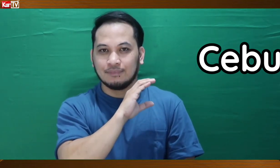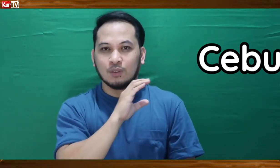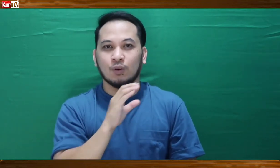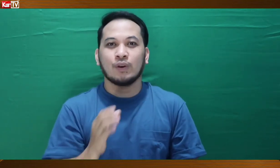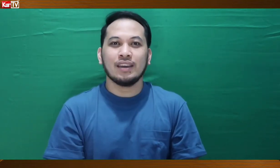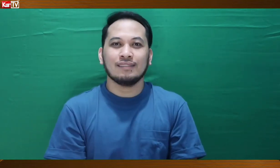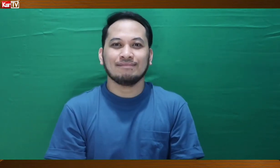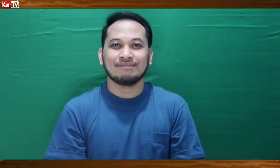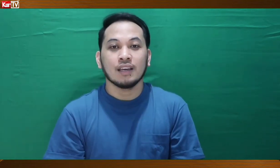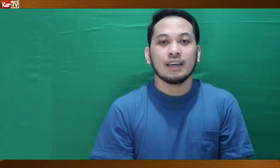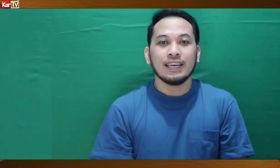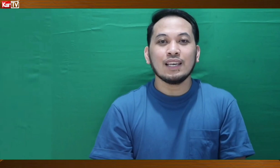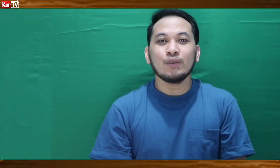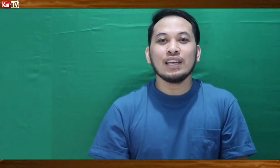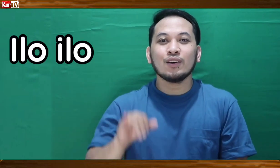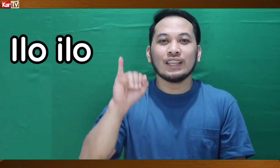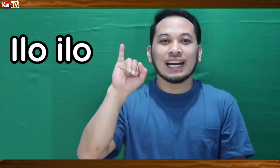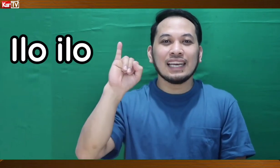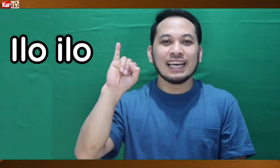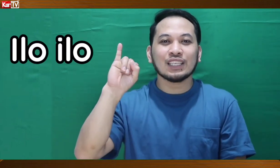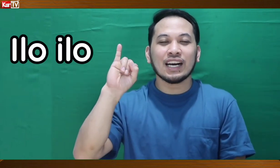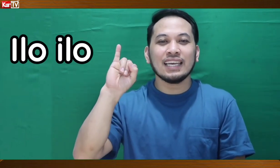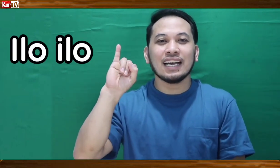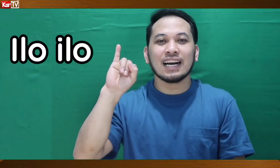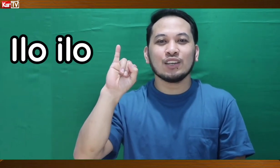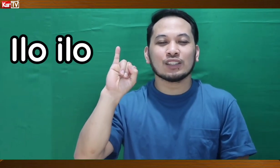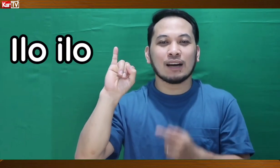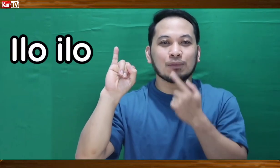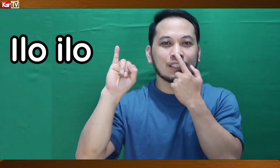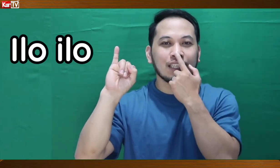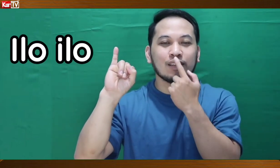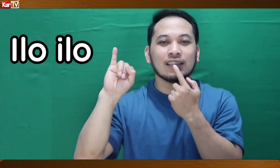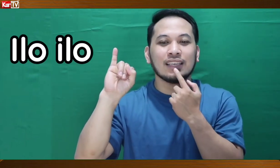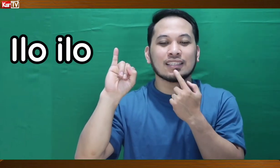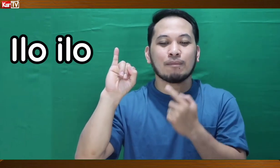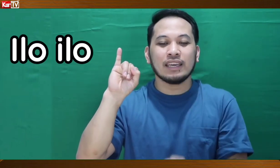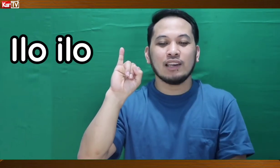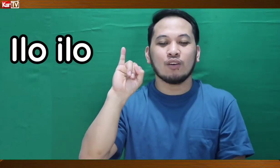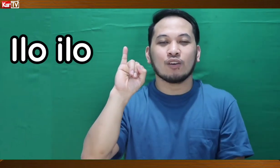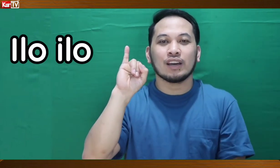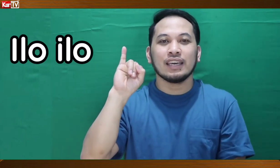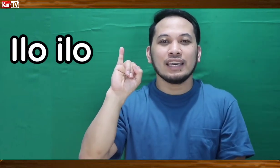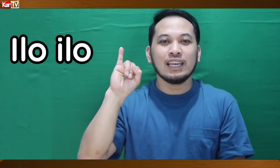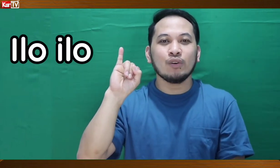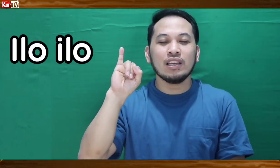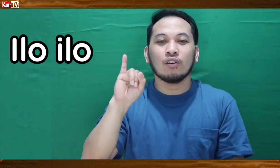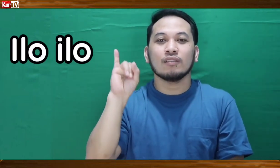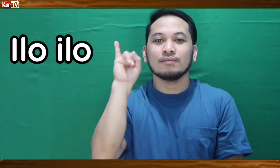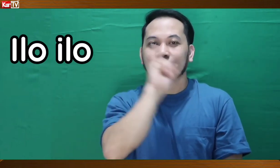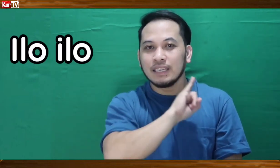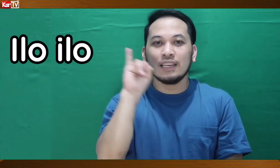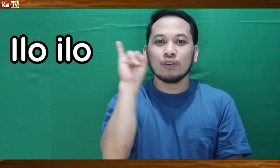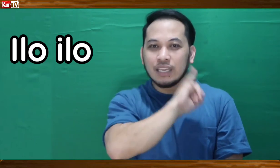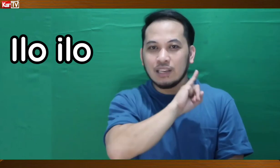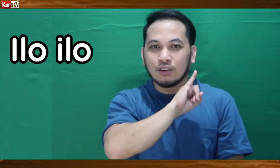Okay. Ilo-ilo, naka-letter I lang kayo, tapos dito lang din sa may ilong. Ilo-ilo. Ilo-ilo.